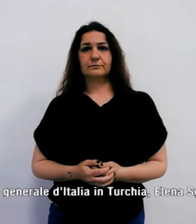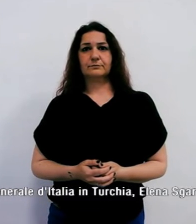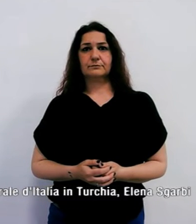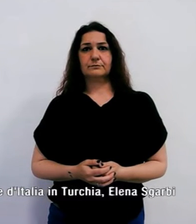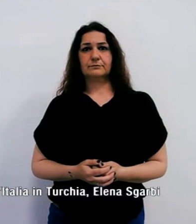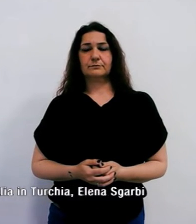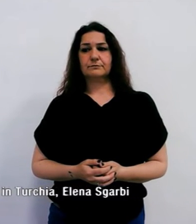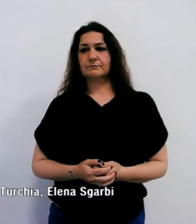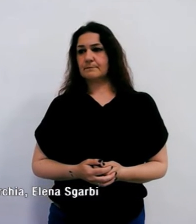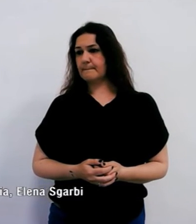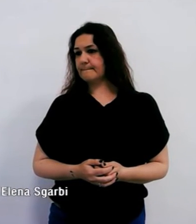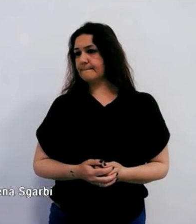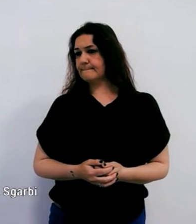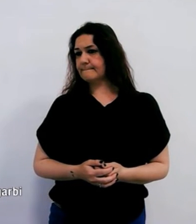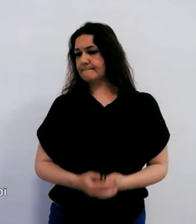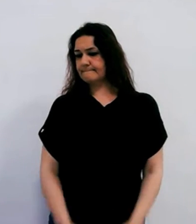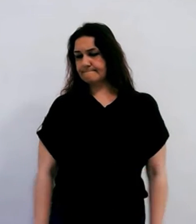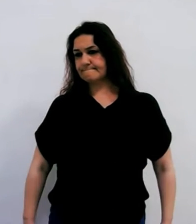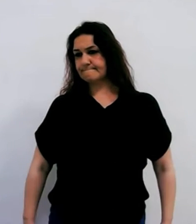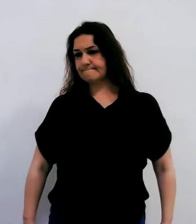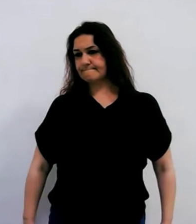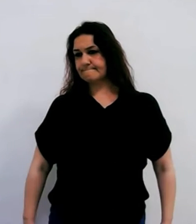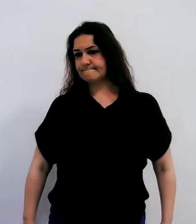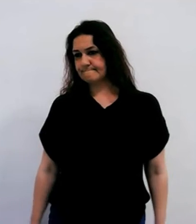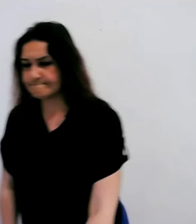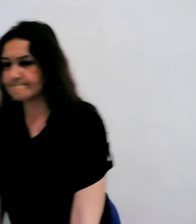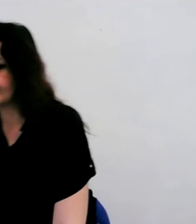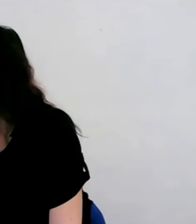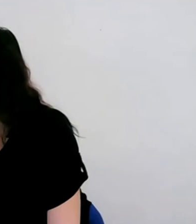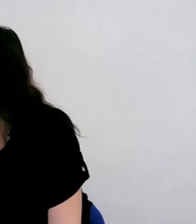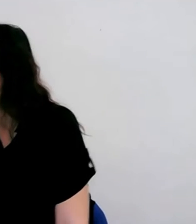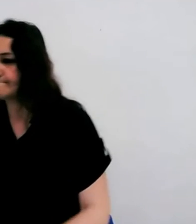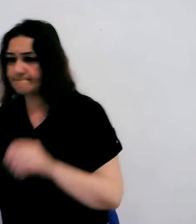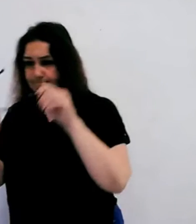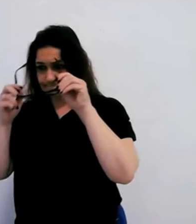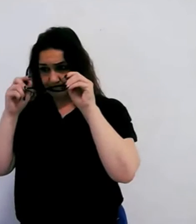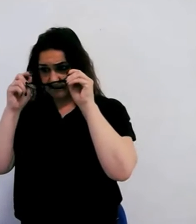generale dell'innovazione della città metropolitana turca.